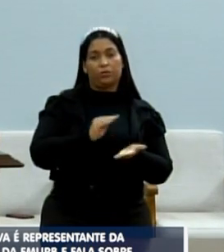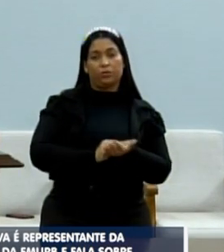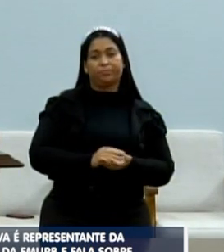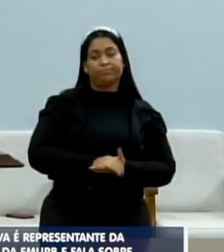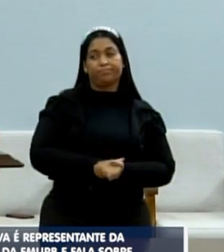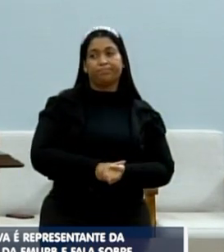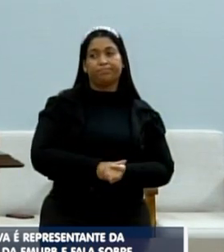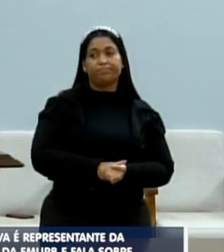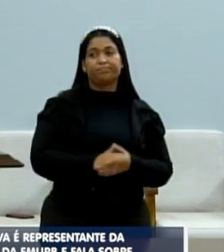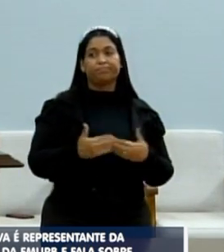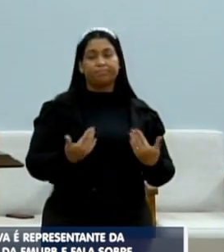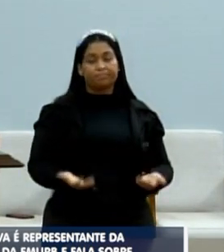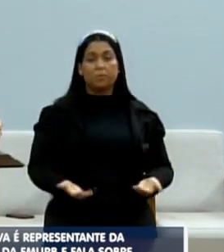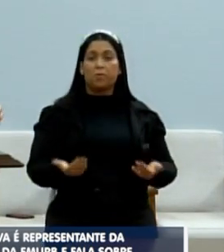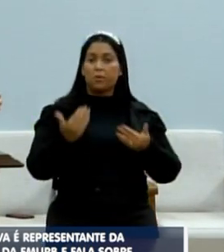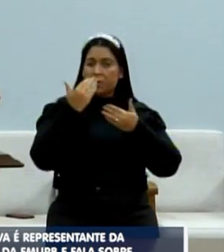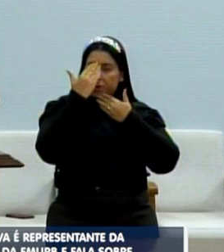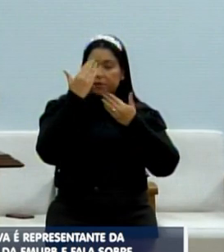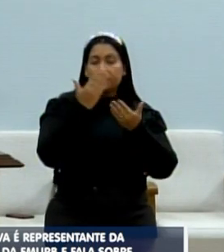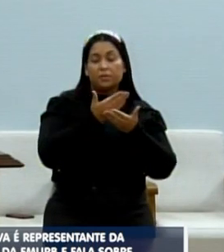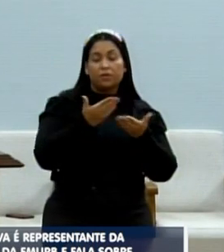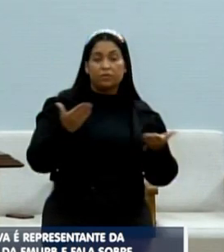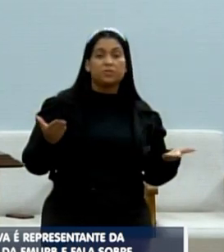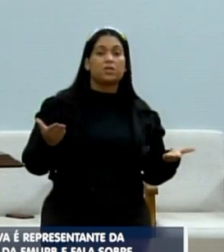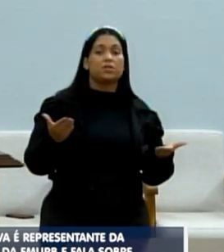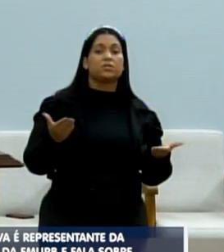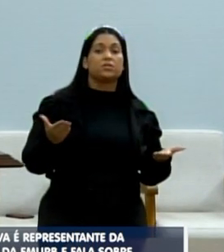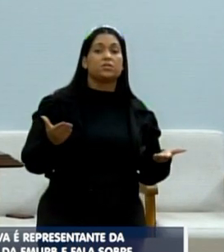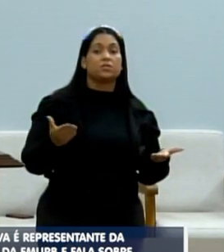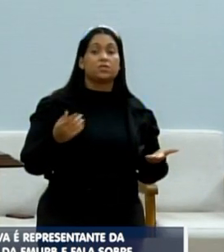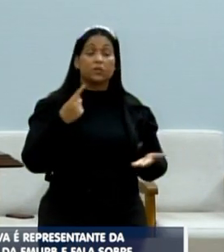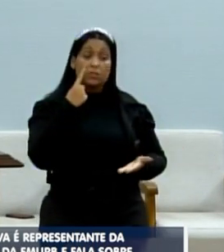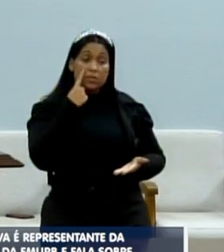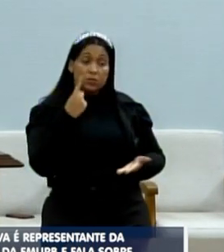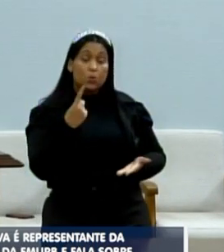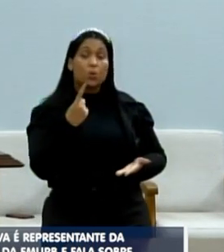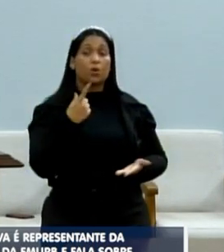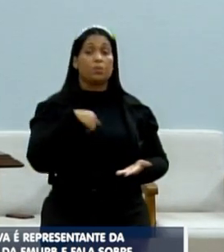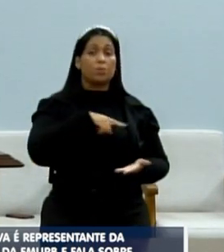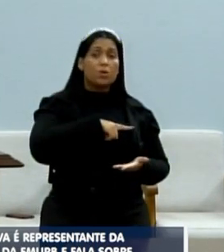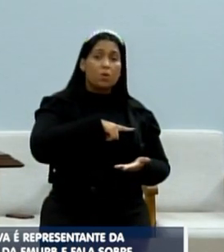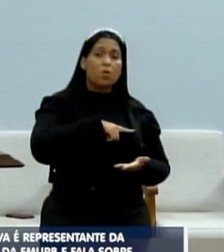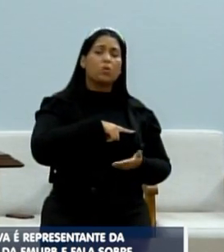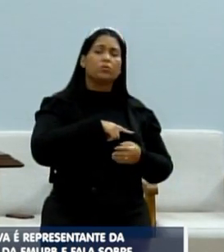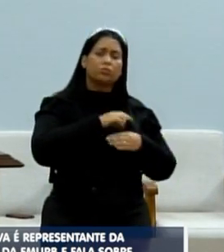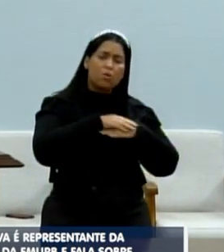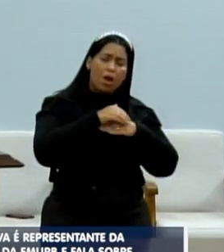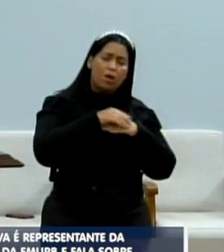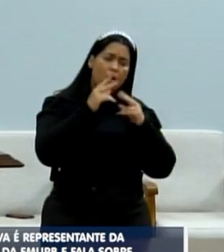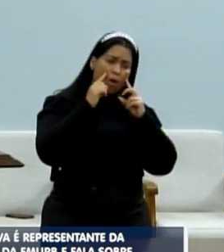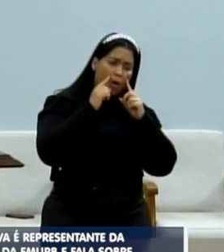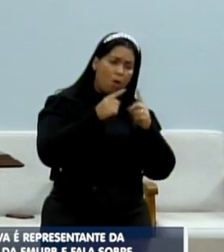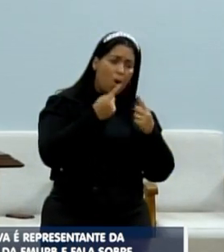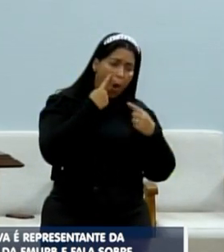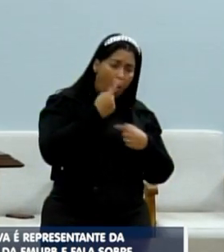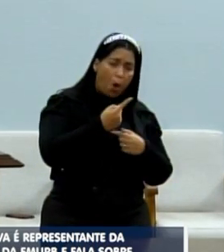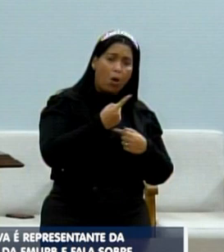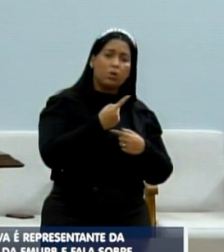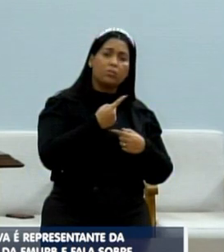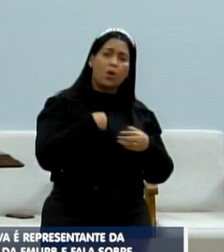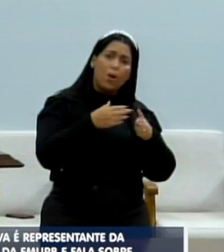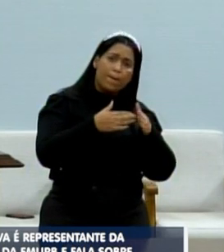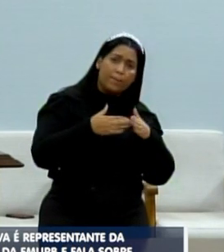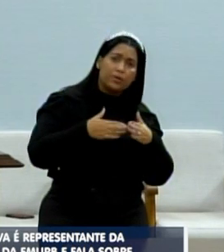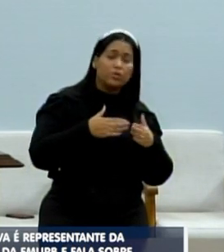Então, eu agradeço muito a vocês aí, que vocês olhem para a nossa causa, olhem com carinho mesmo, de coração aqui que eu estou pedindo,